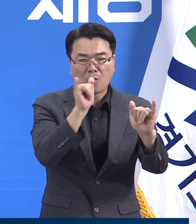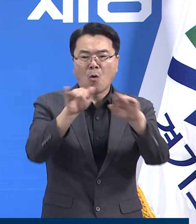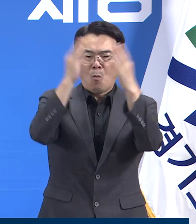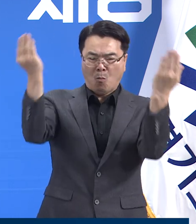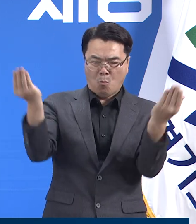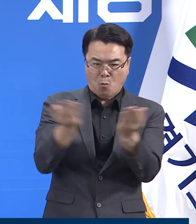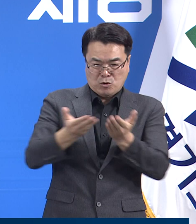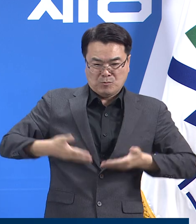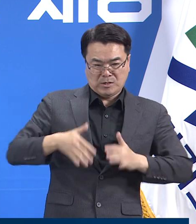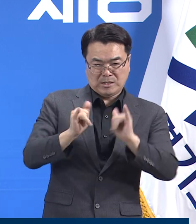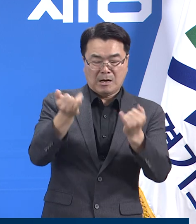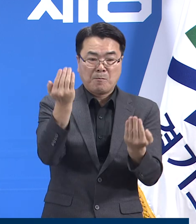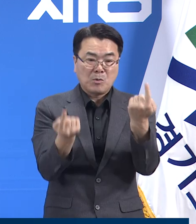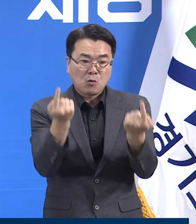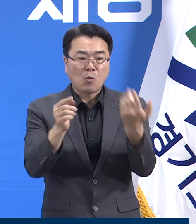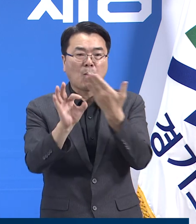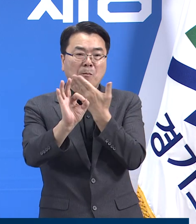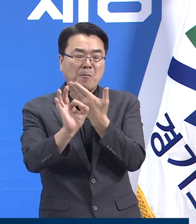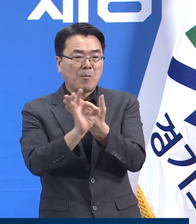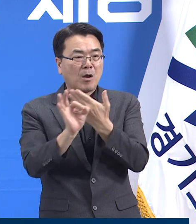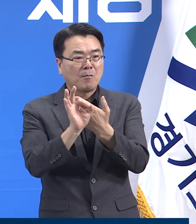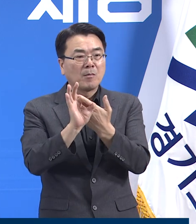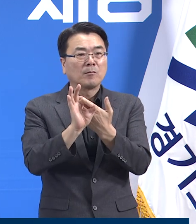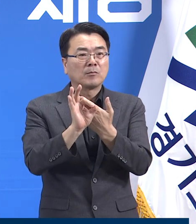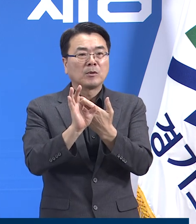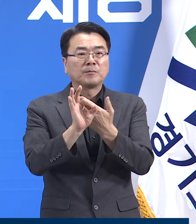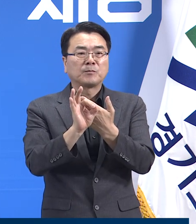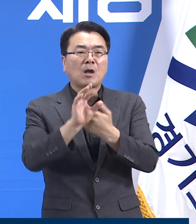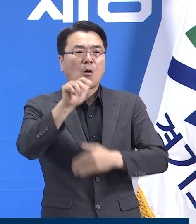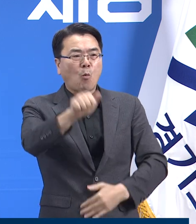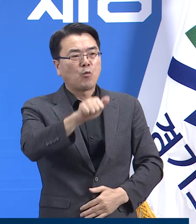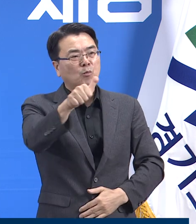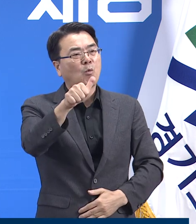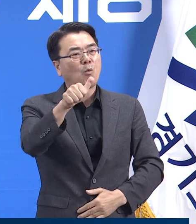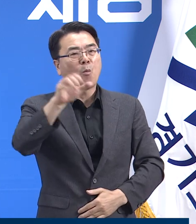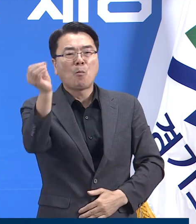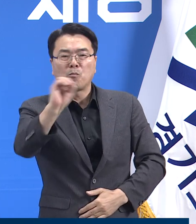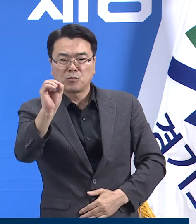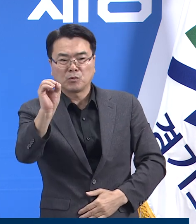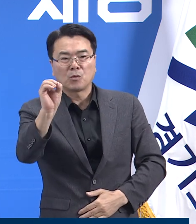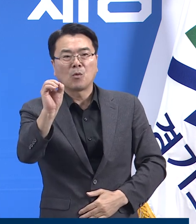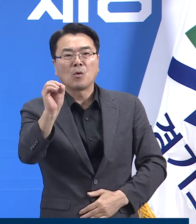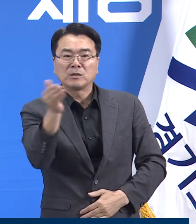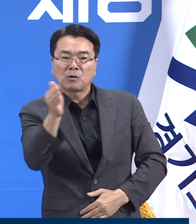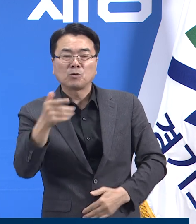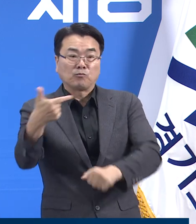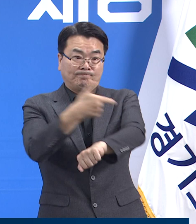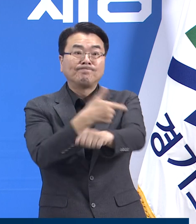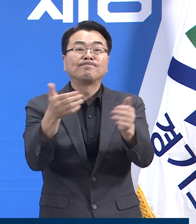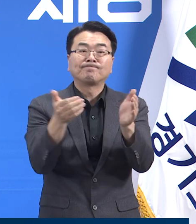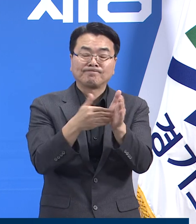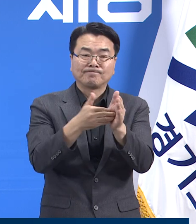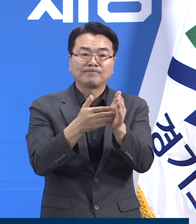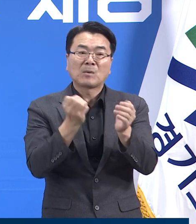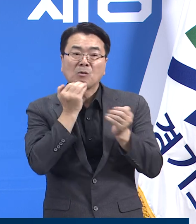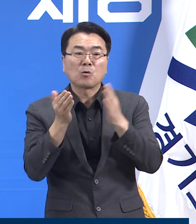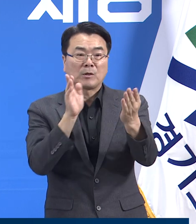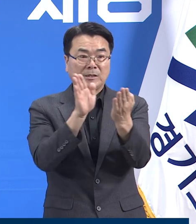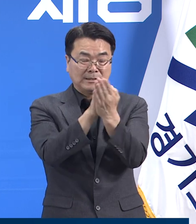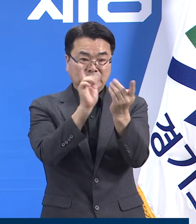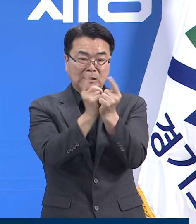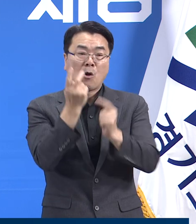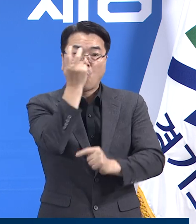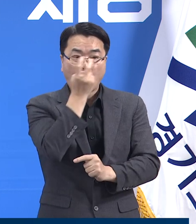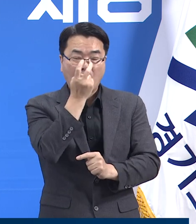대상자 29만 269명 대비 55.5%입니다. 지자체 자율 3차 접종은